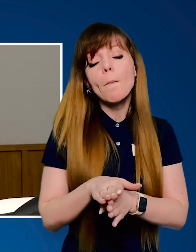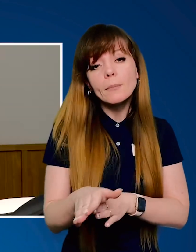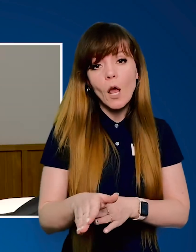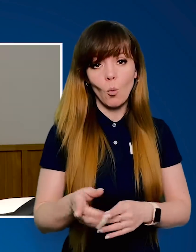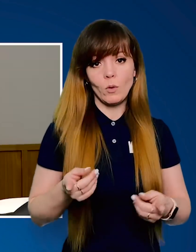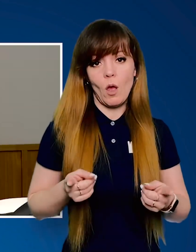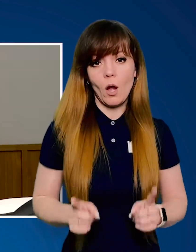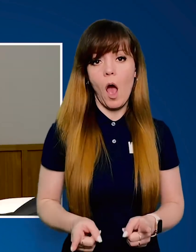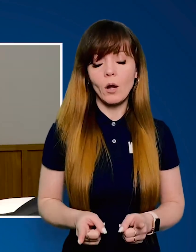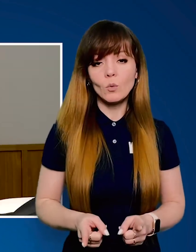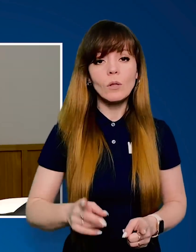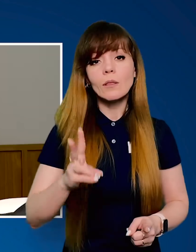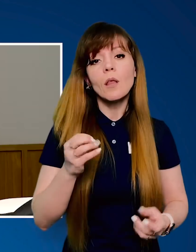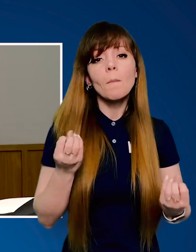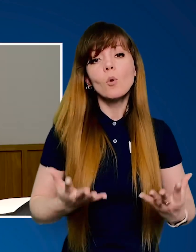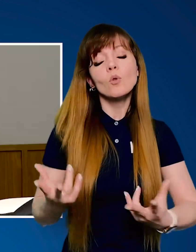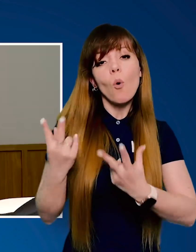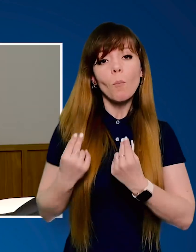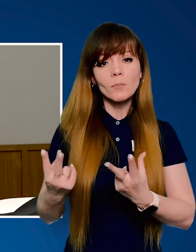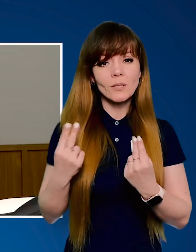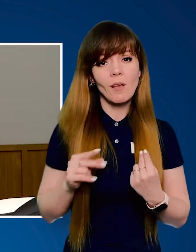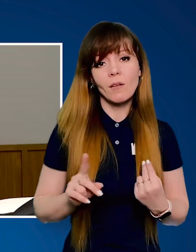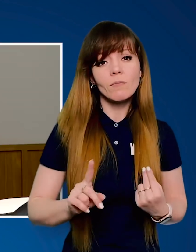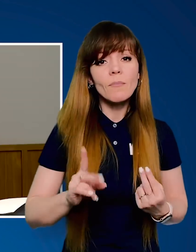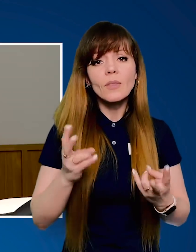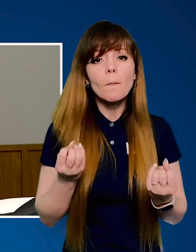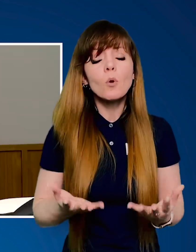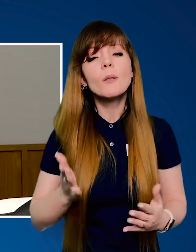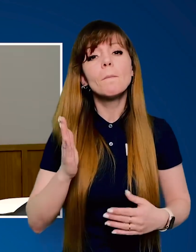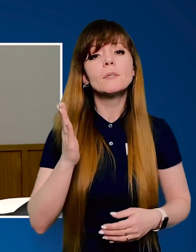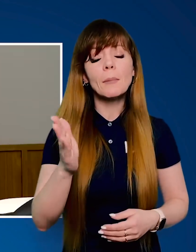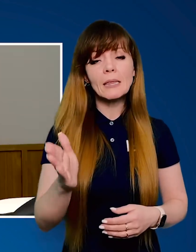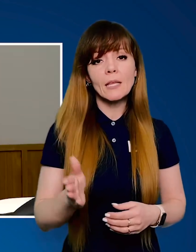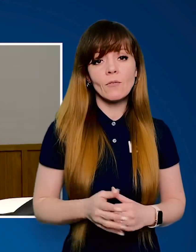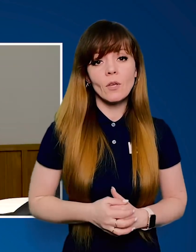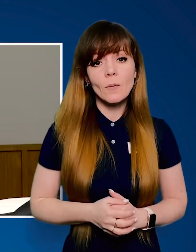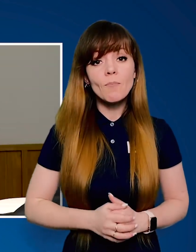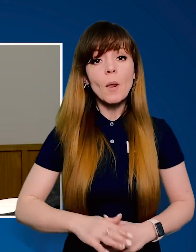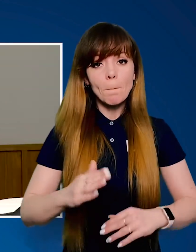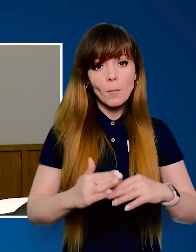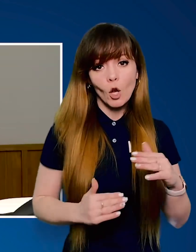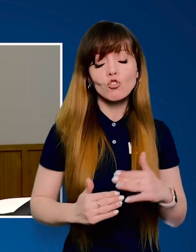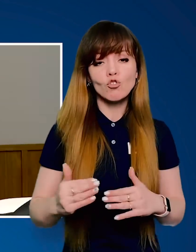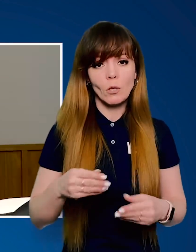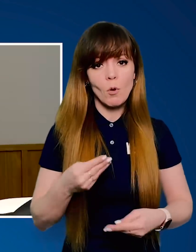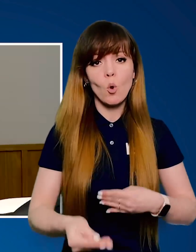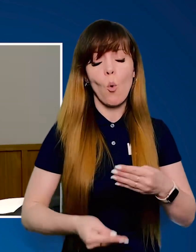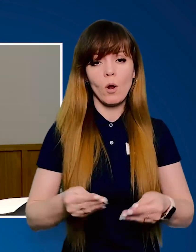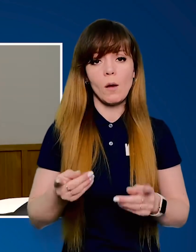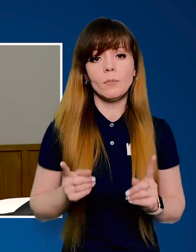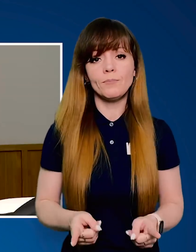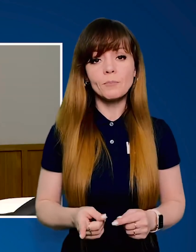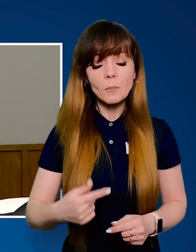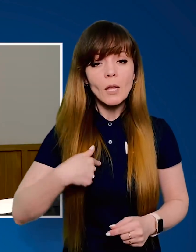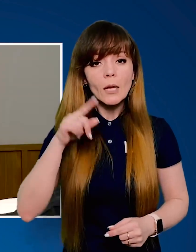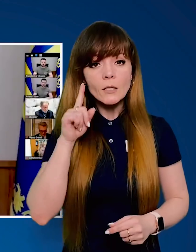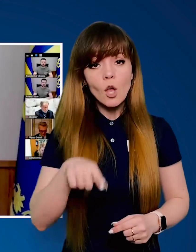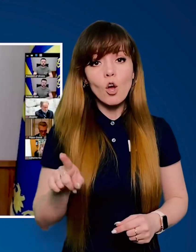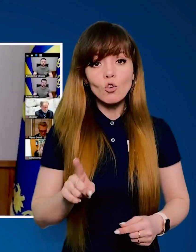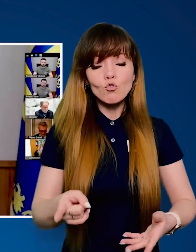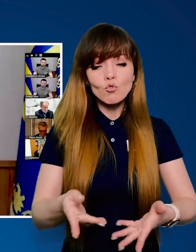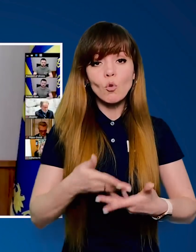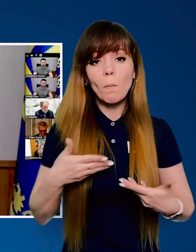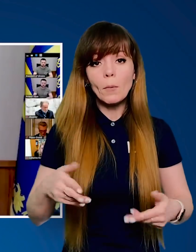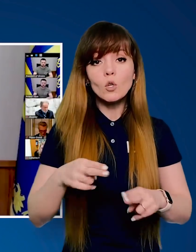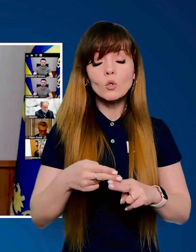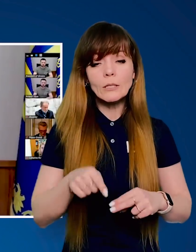абсолютною реальністю, не просто обіцянками, не просто перспективою, практичними кроками. Я